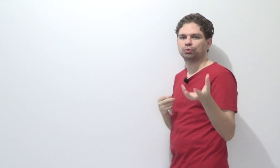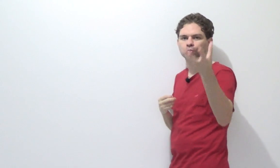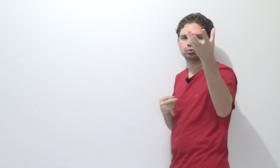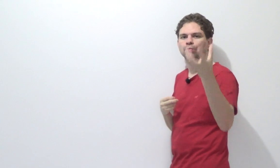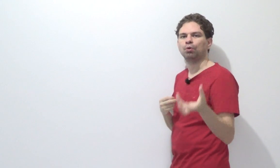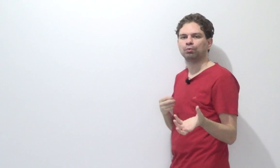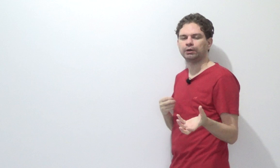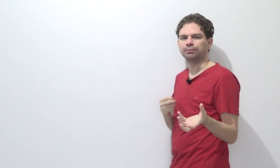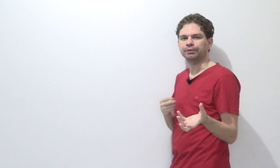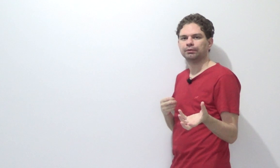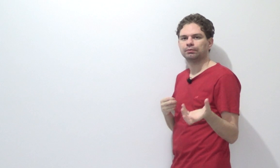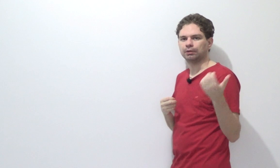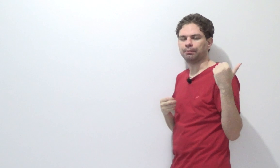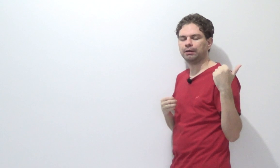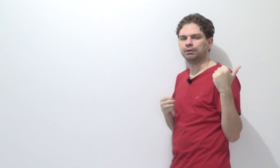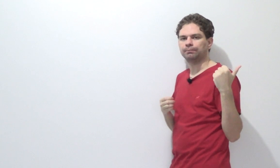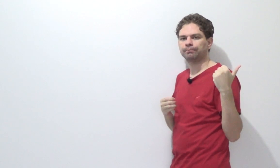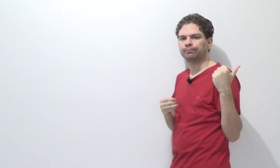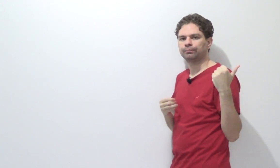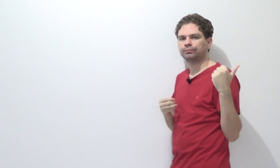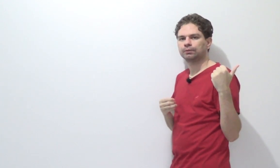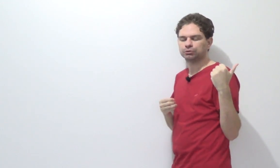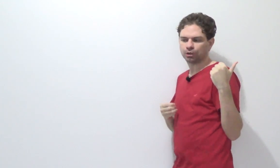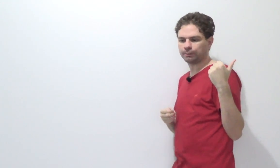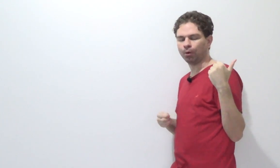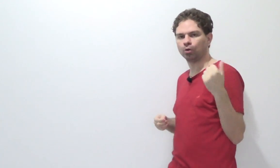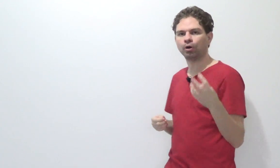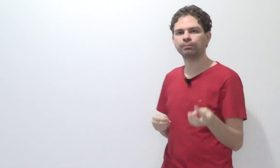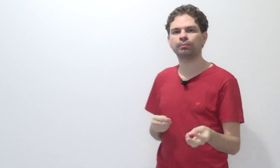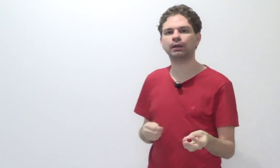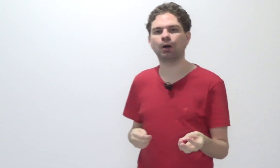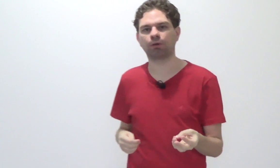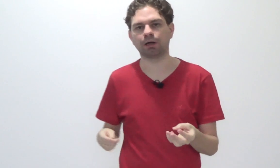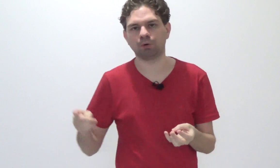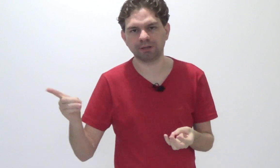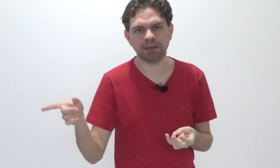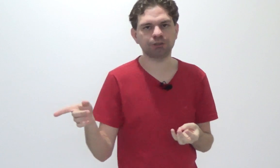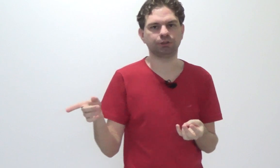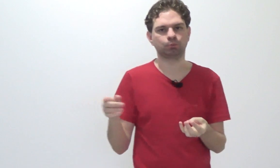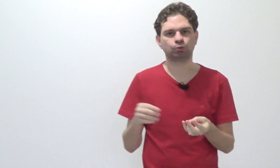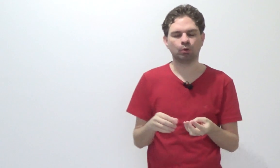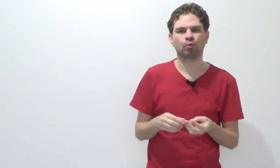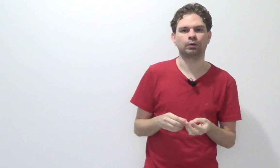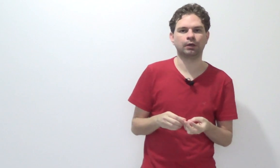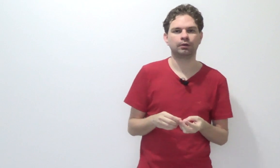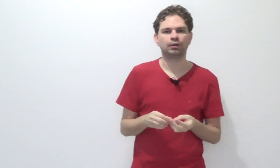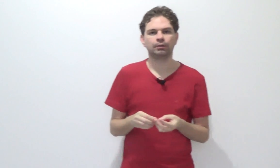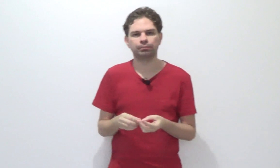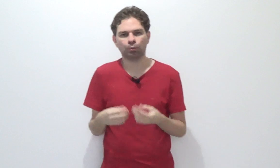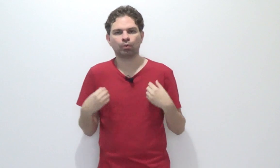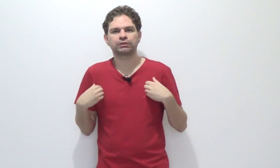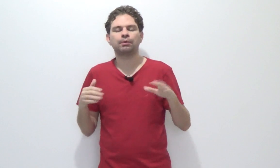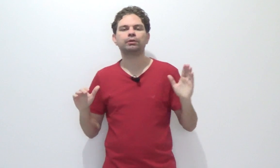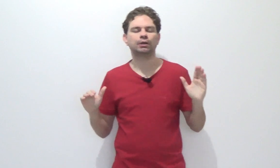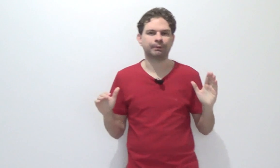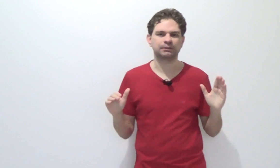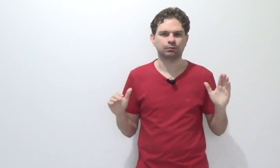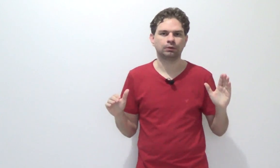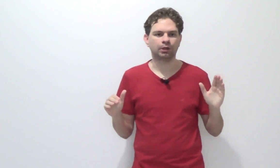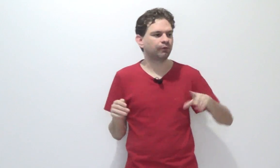se consumou o crime? Na Bahia. Só que, porra, eu moro em Blumenau. O cara mora em Erechim. Muito louco, né? Meu bolso é meu guia, parceiro. Eu vou